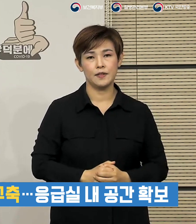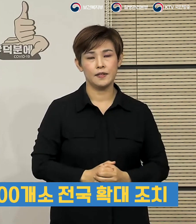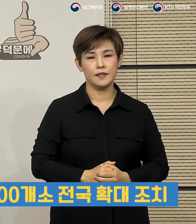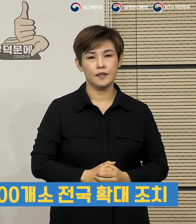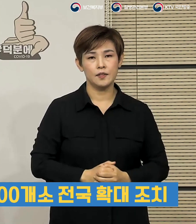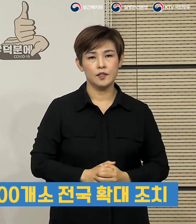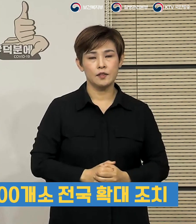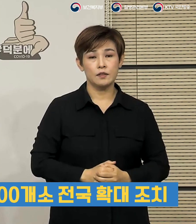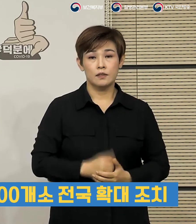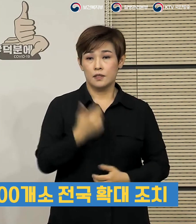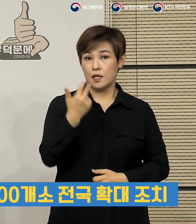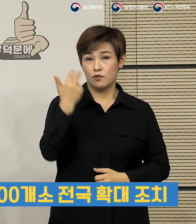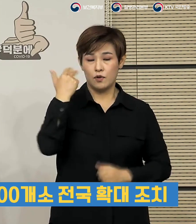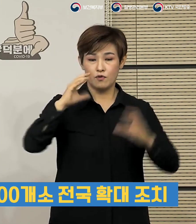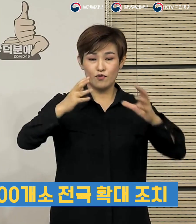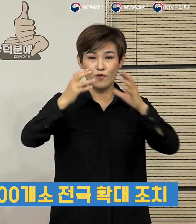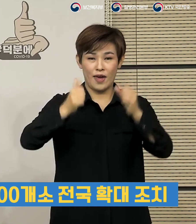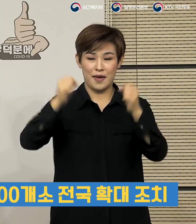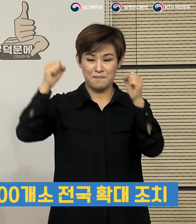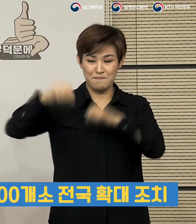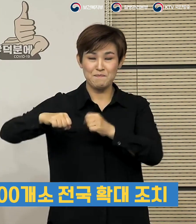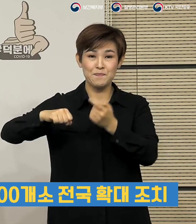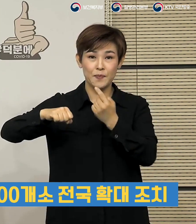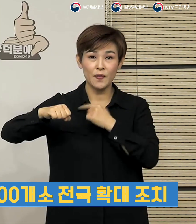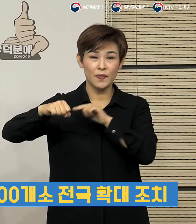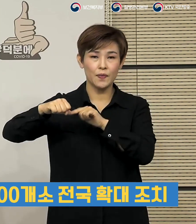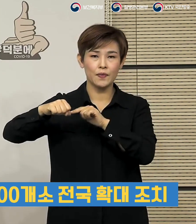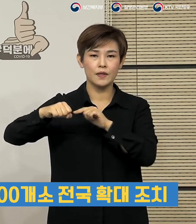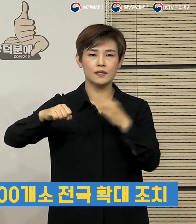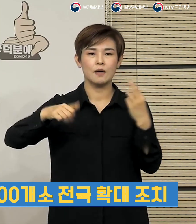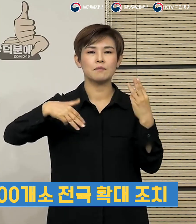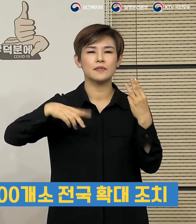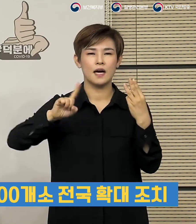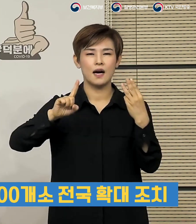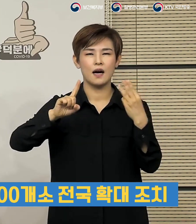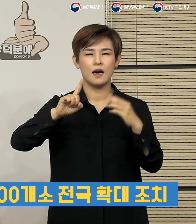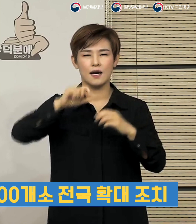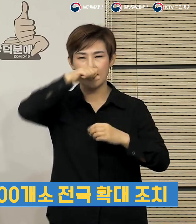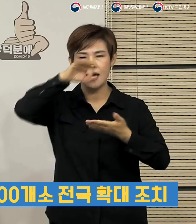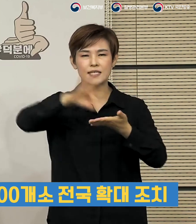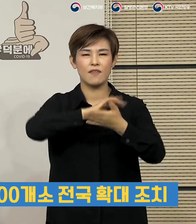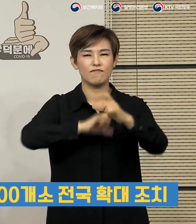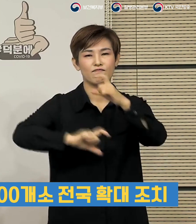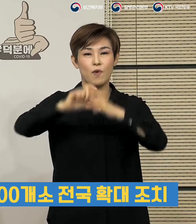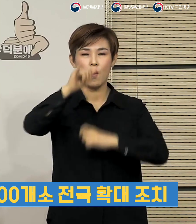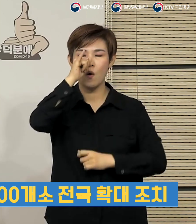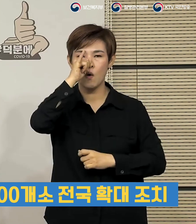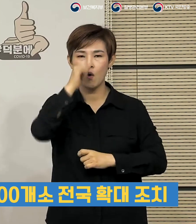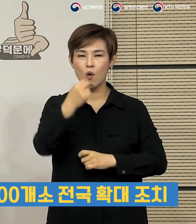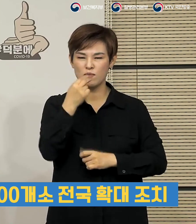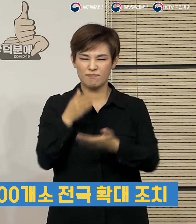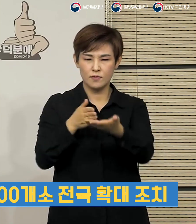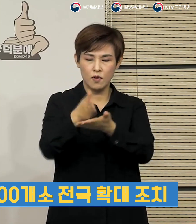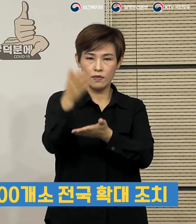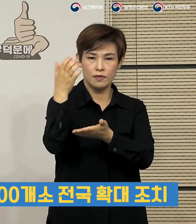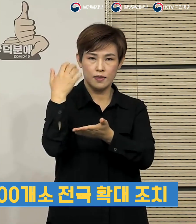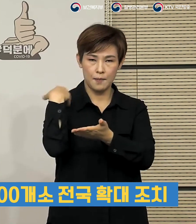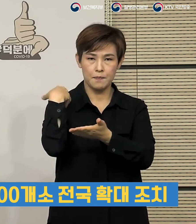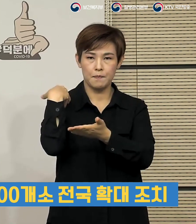지난주에 국회에서 통과시켜주신 3차 추경을 통해서 호흡기 전담 클리닉을